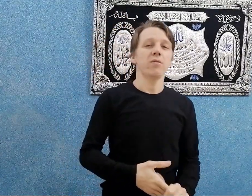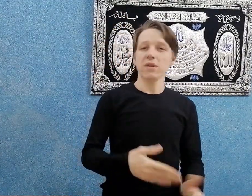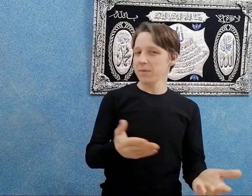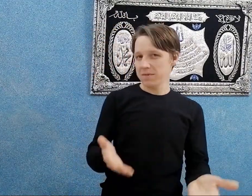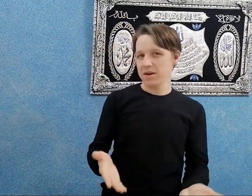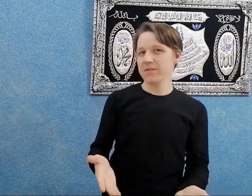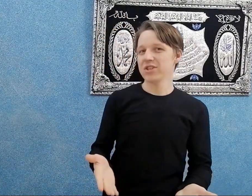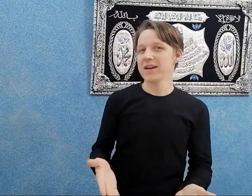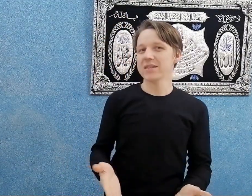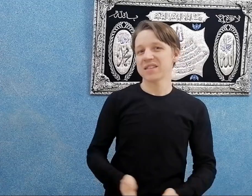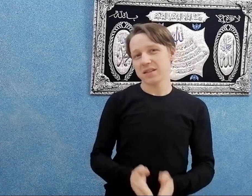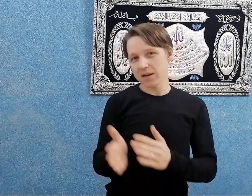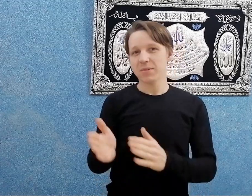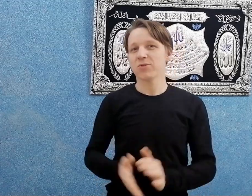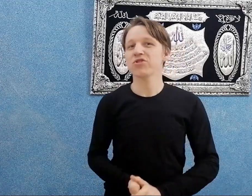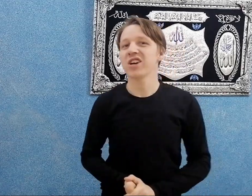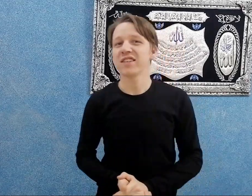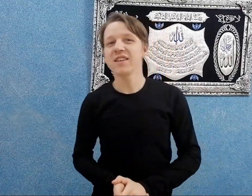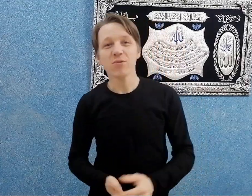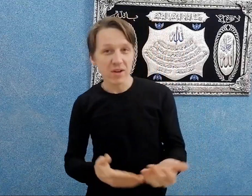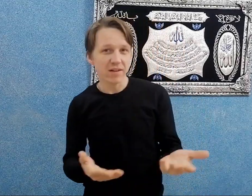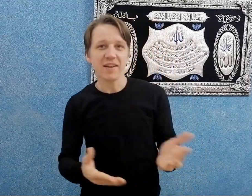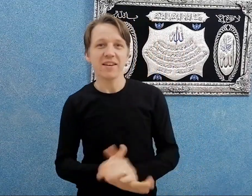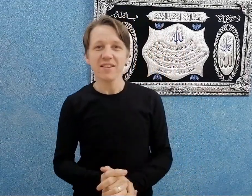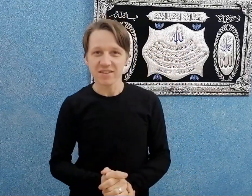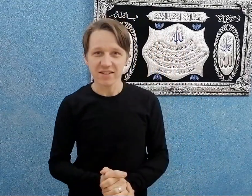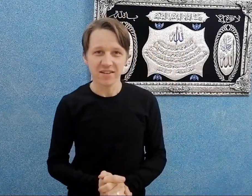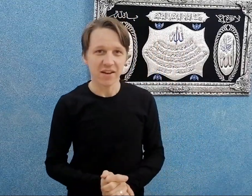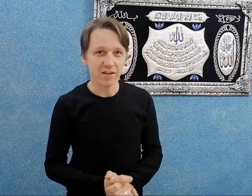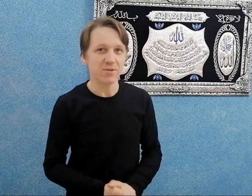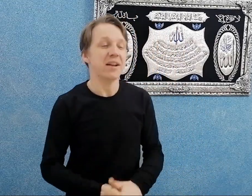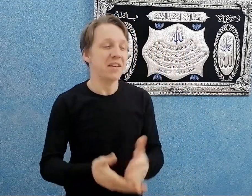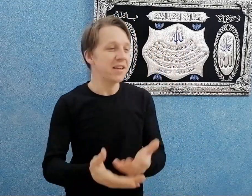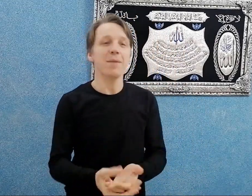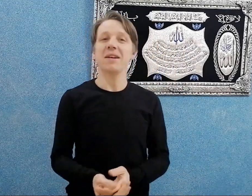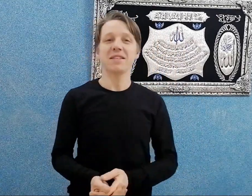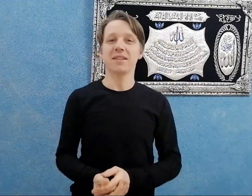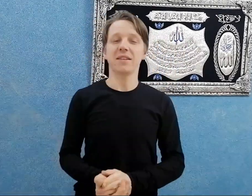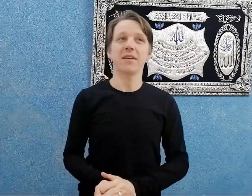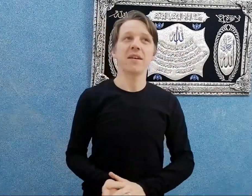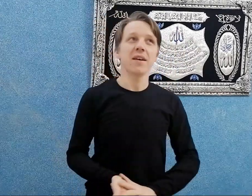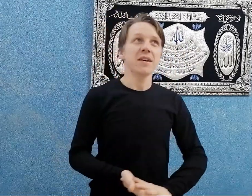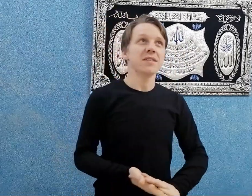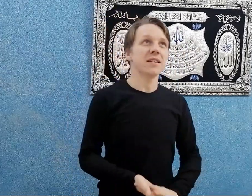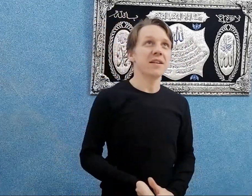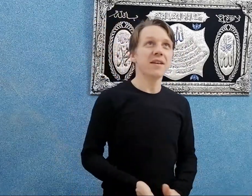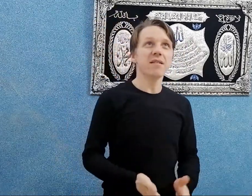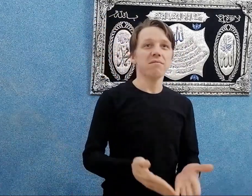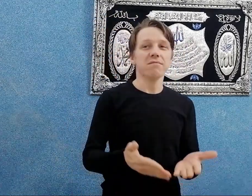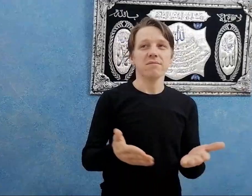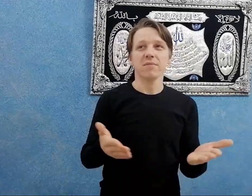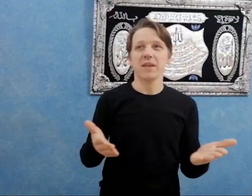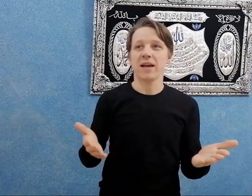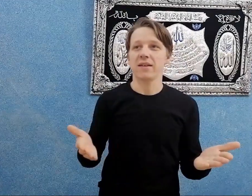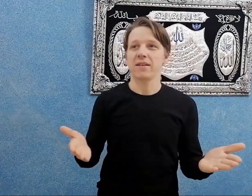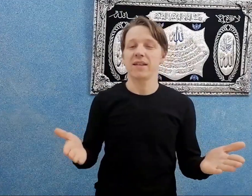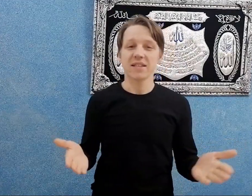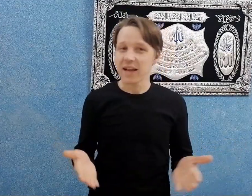واللي طبعا ما يعرفش حاجة عن اسكندرية ويغش على النت ويعرف يعني ايه اسكندرية. يعني ايه جمال اسكندرية. اسكندرية يعني الناس